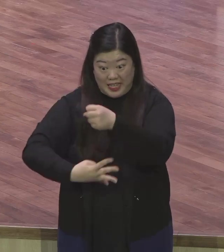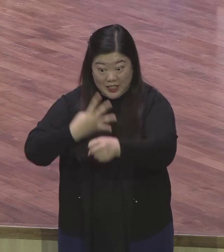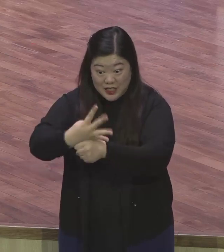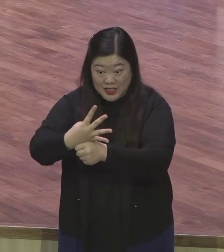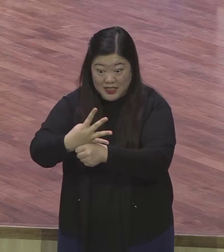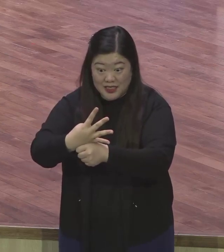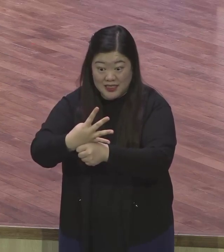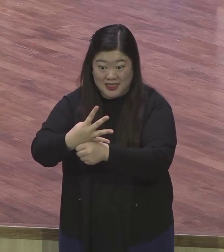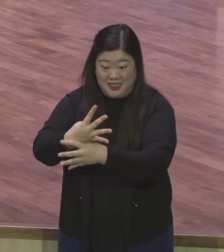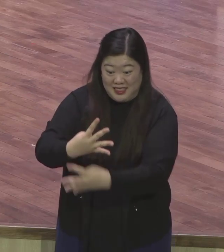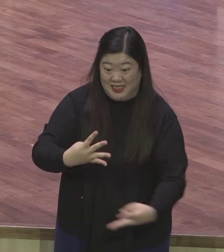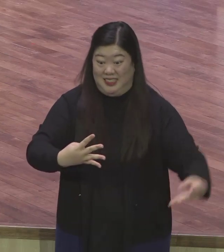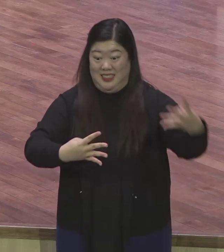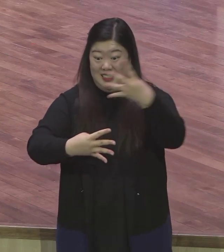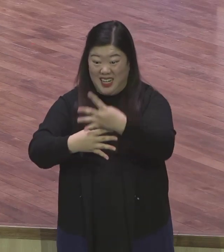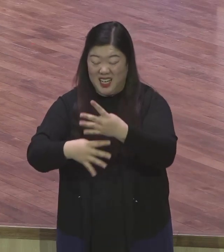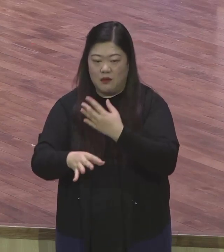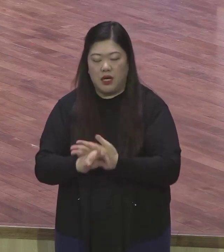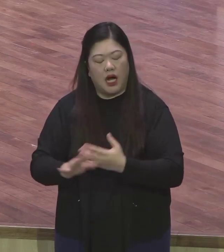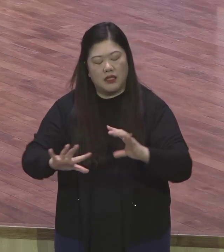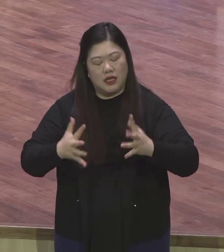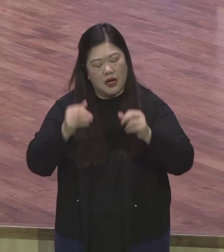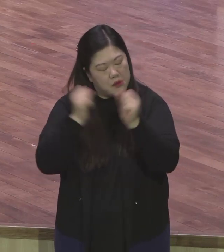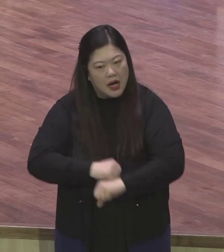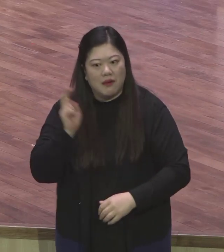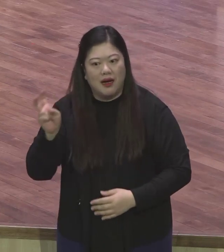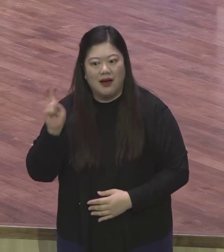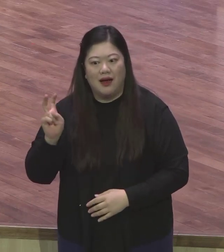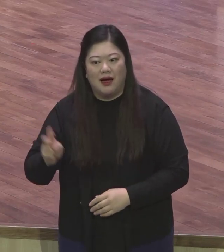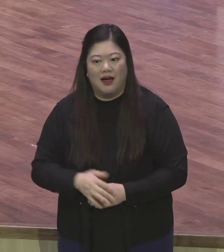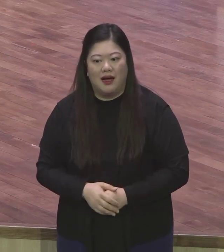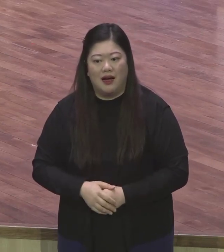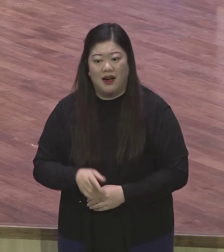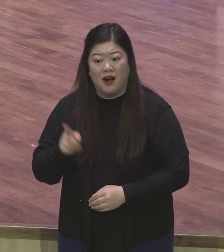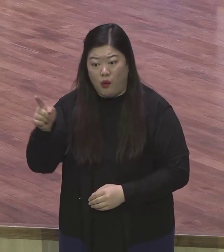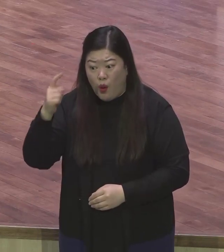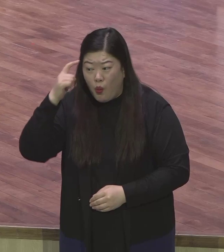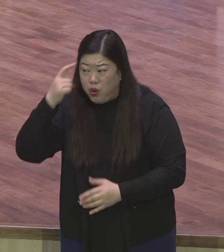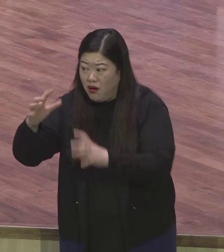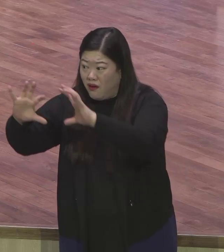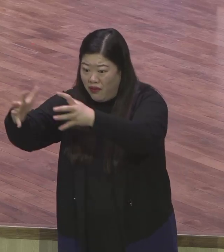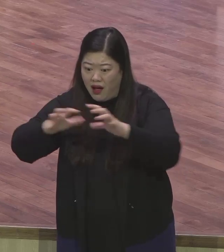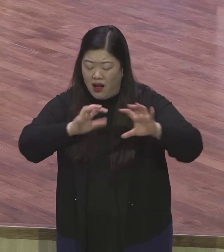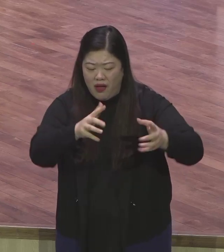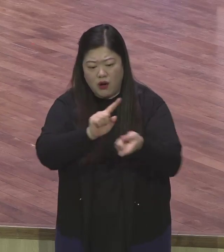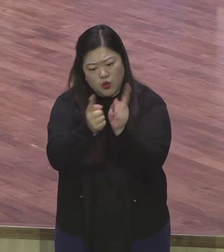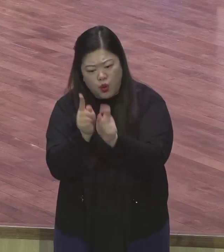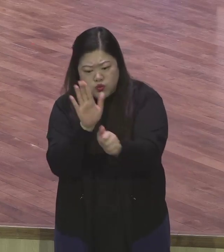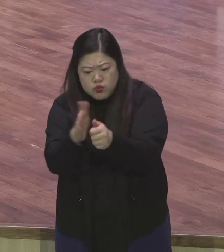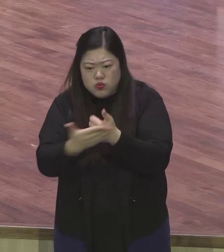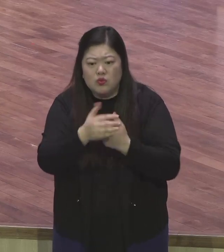국방비 다 우리 다미야 나라 전부 다 장사를 저런 식으로 나가면 전 세계가 얼마나 어려워지겠냐